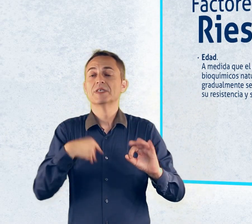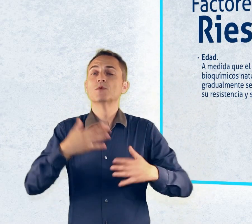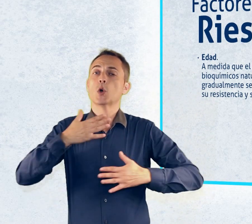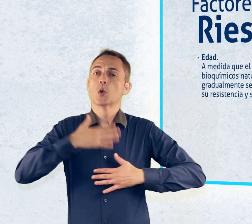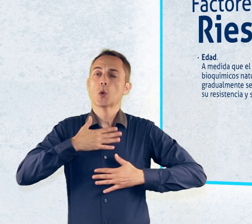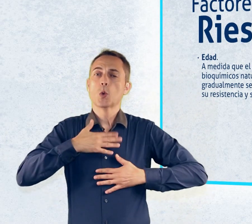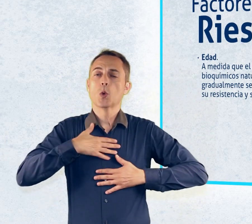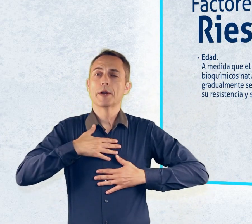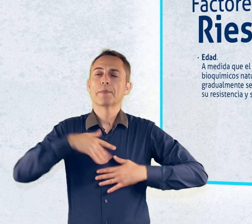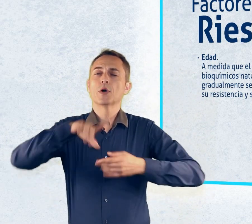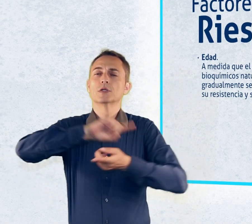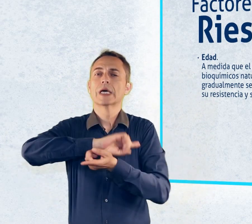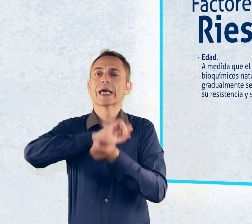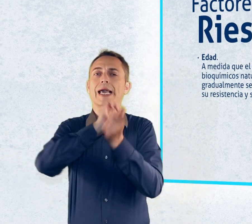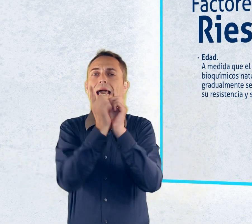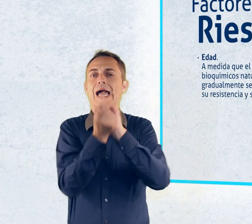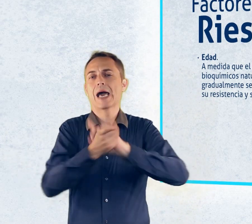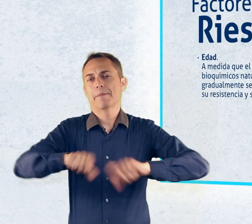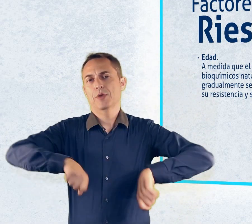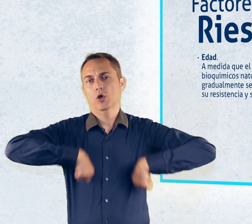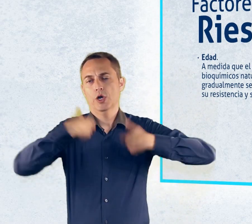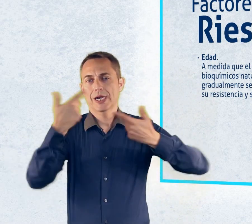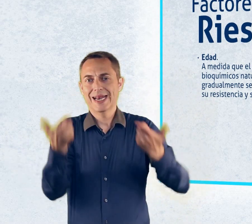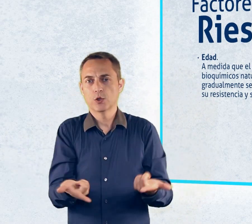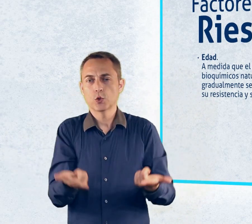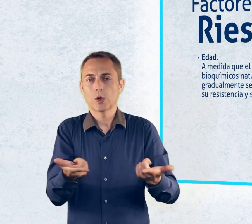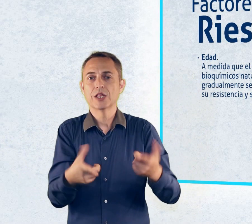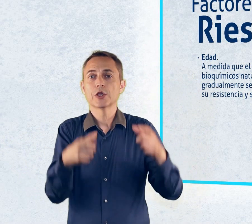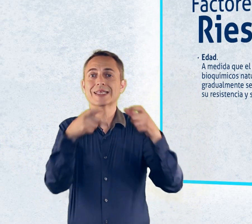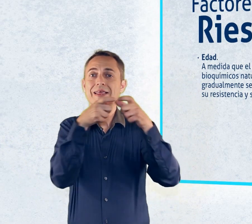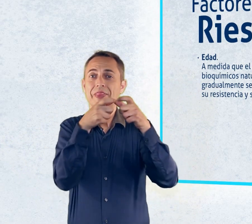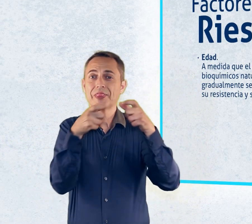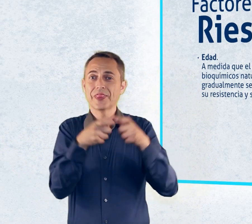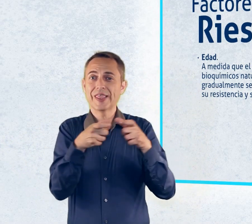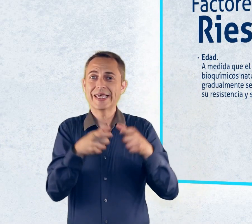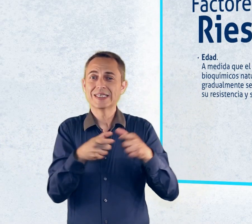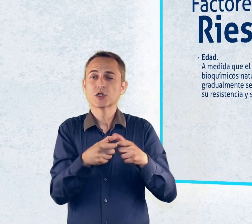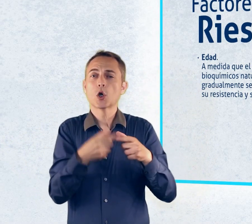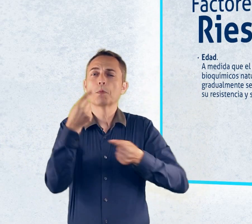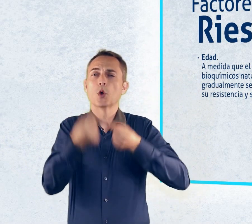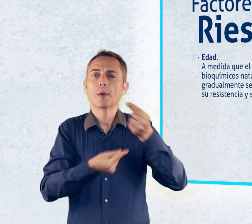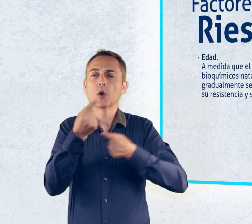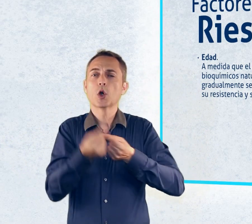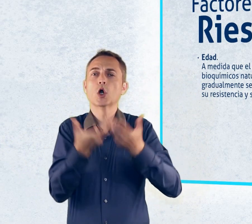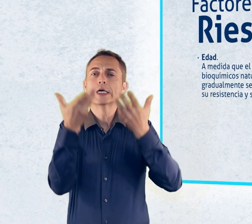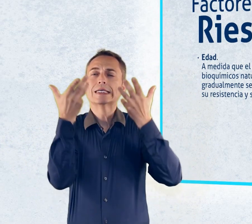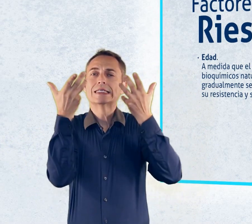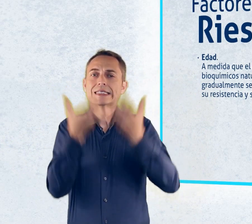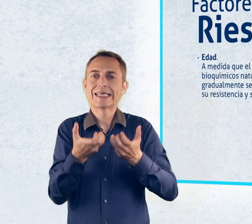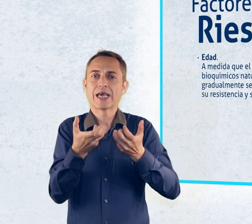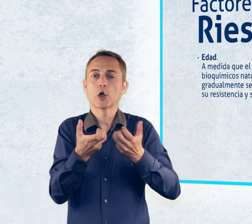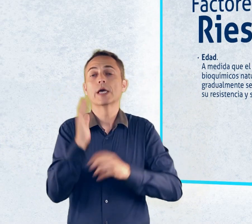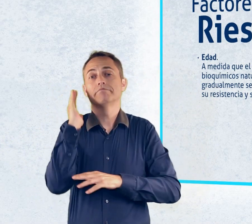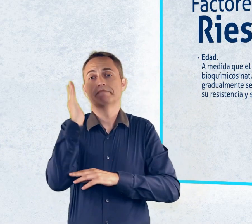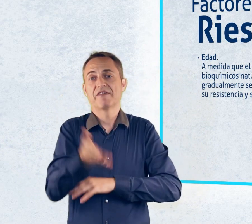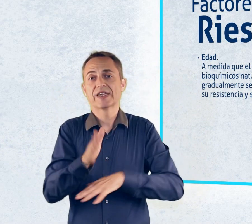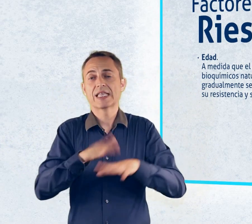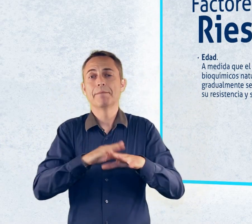cambios bioquímicos naturales hacen que los discos gradualmente se sequen, lo que afecta a su resistencia y a su elasticidad.